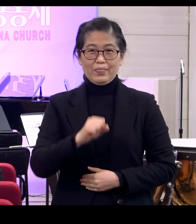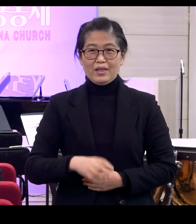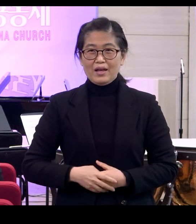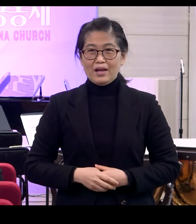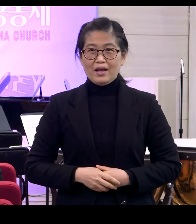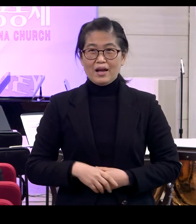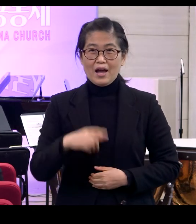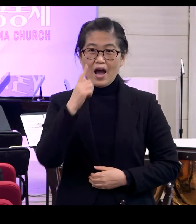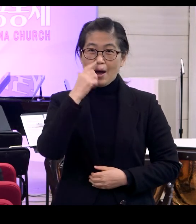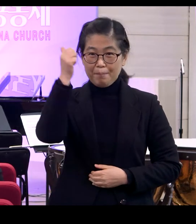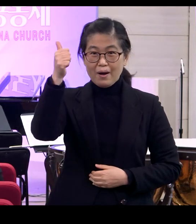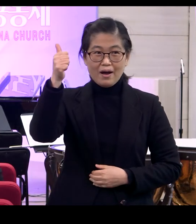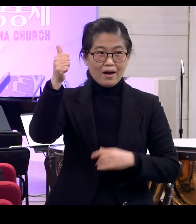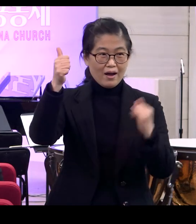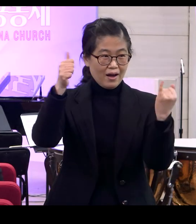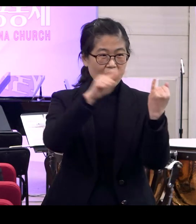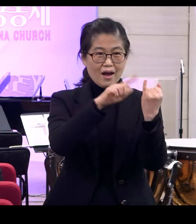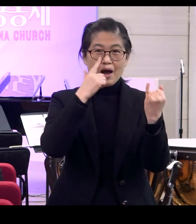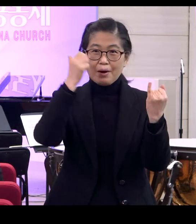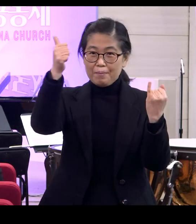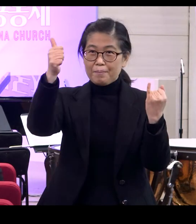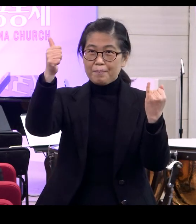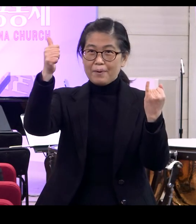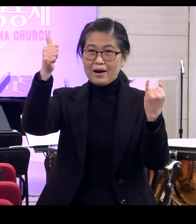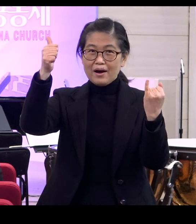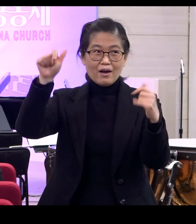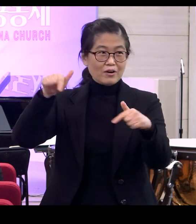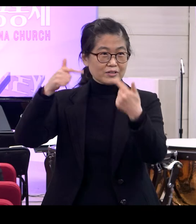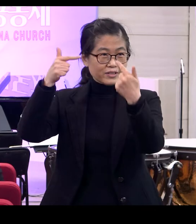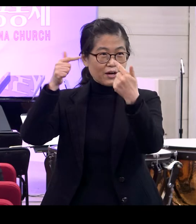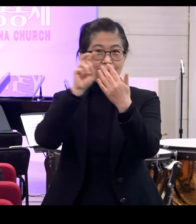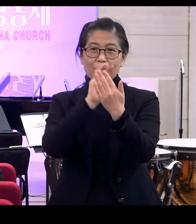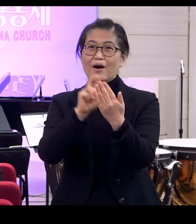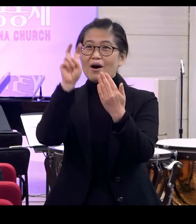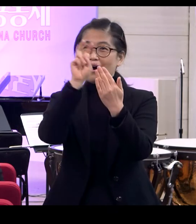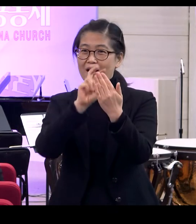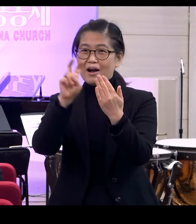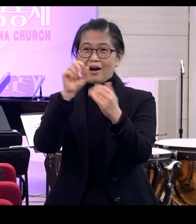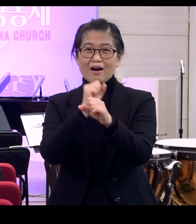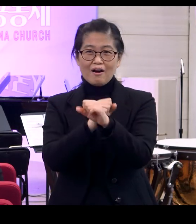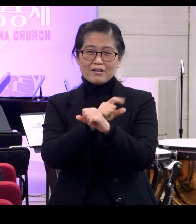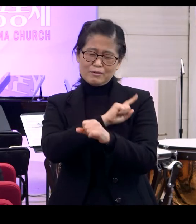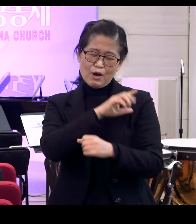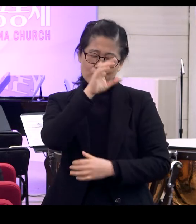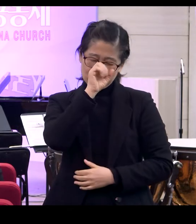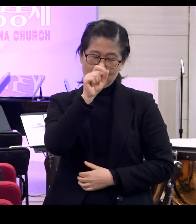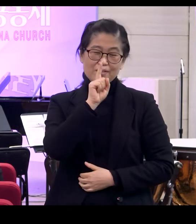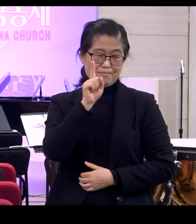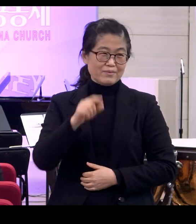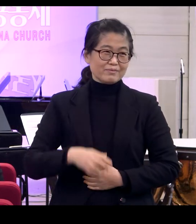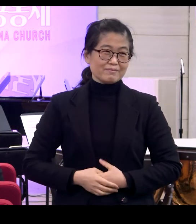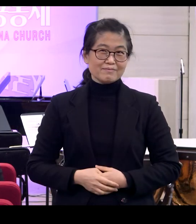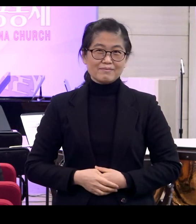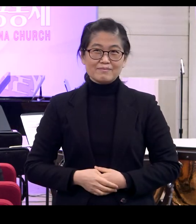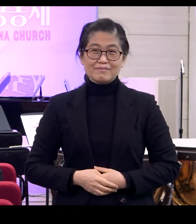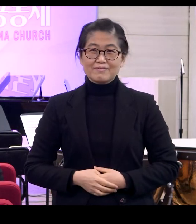자매의 아버지가 영상으로 나와서 불렀던 아빠의 노래 그게 참 좋았다고 그러면서 어떤 분은